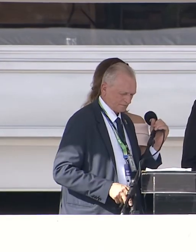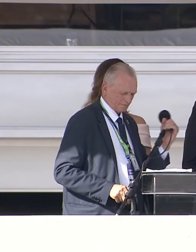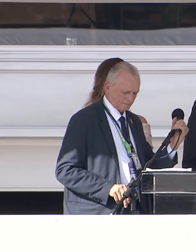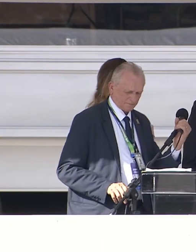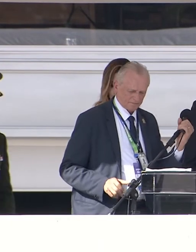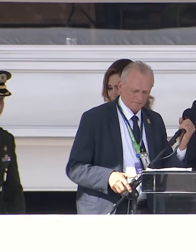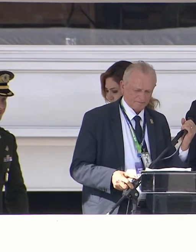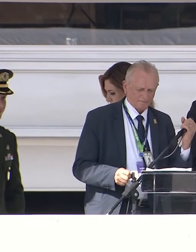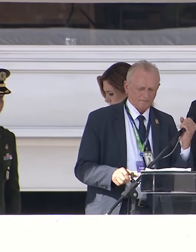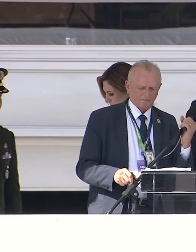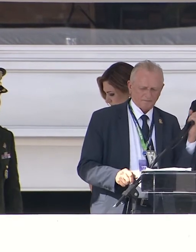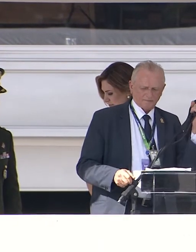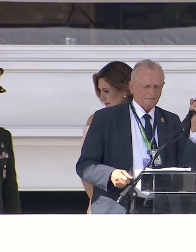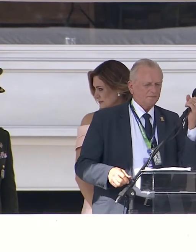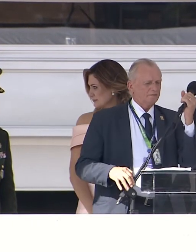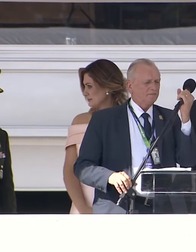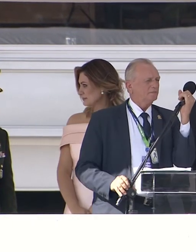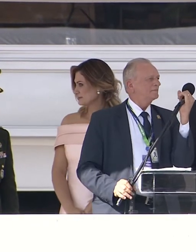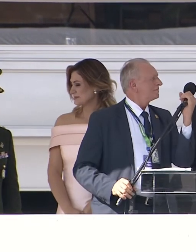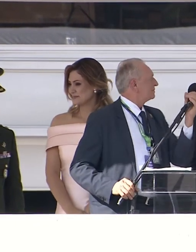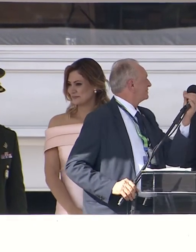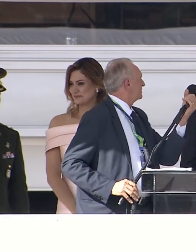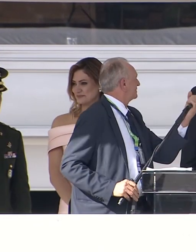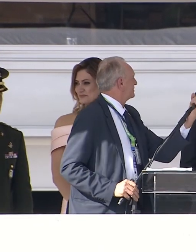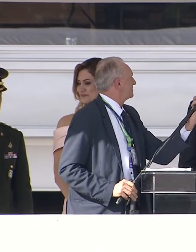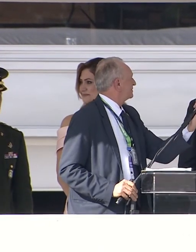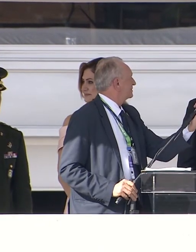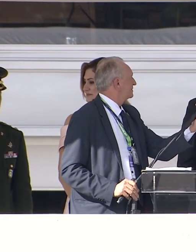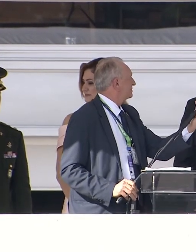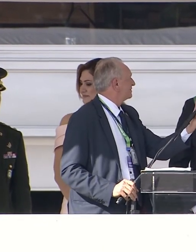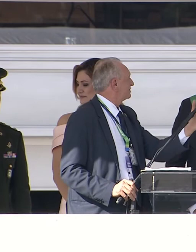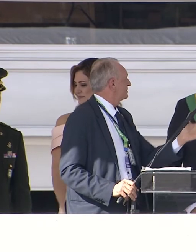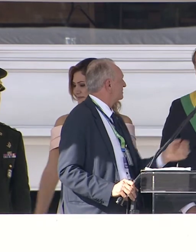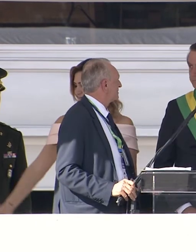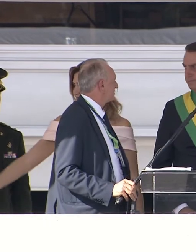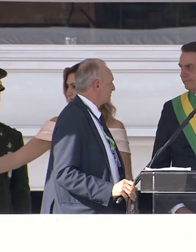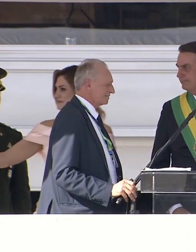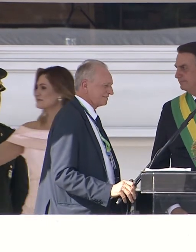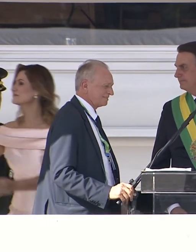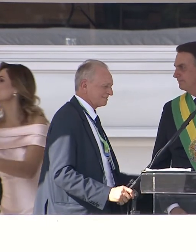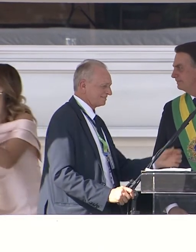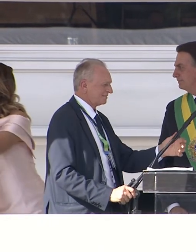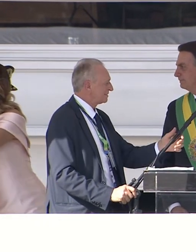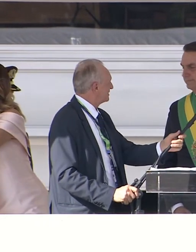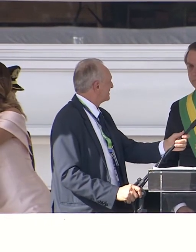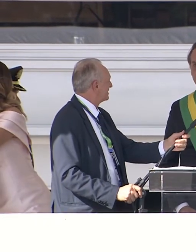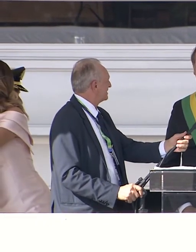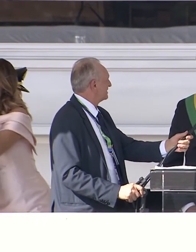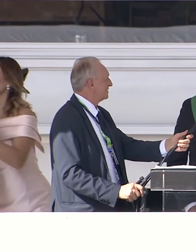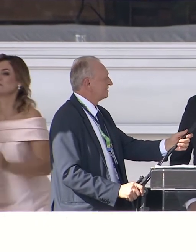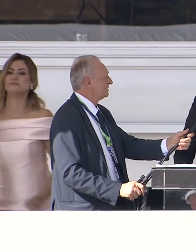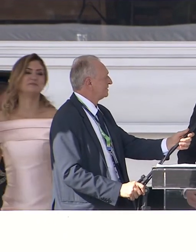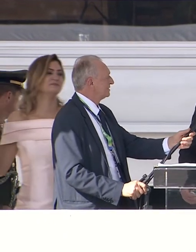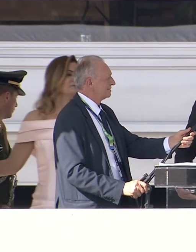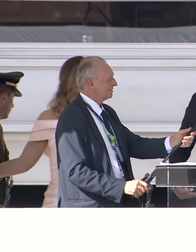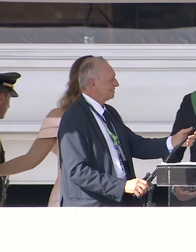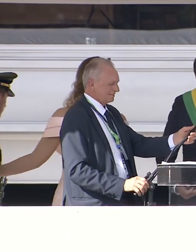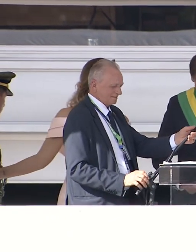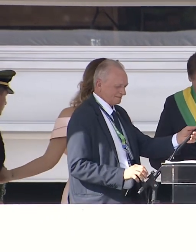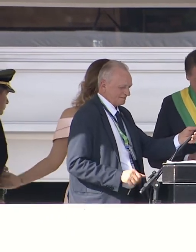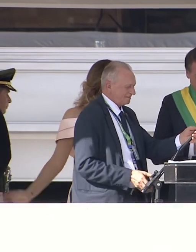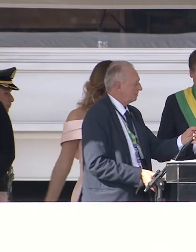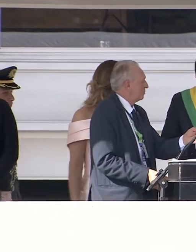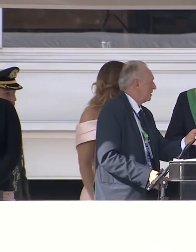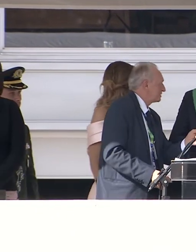Nesse instante, o presidente da República, Jair Bolsonaro, fará pronunciamento à